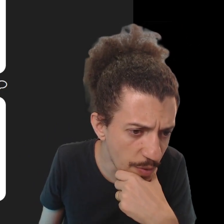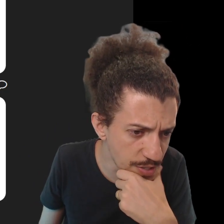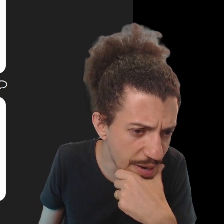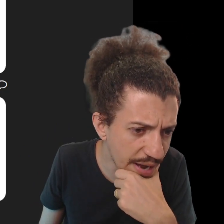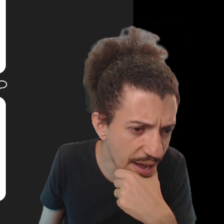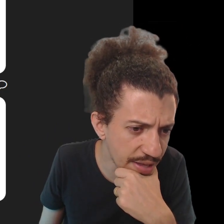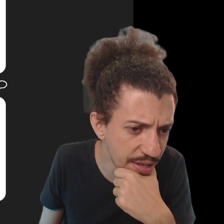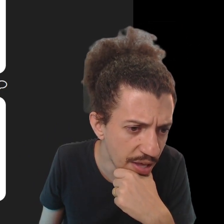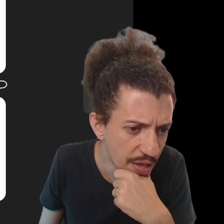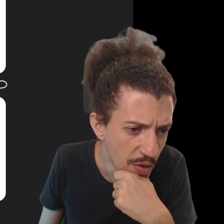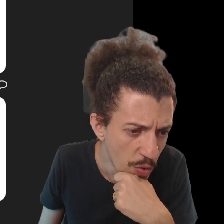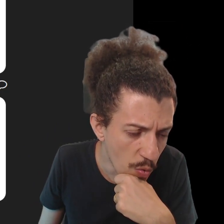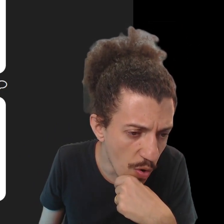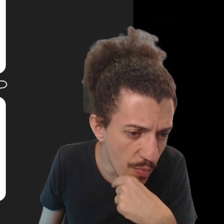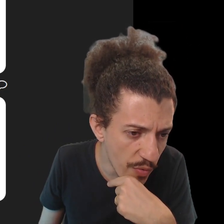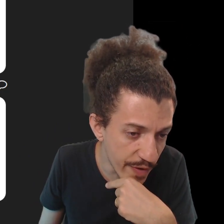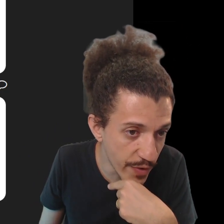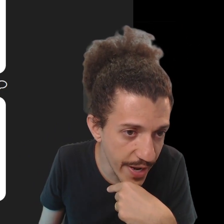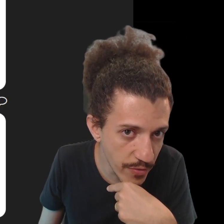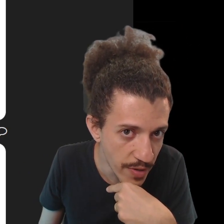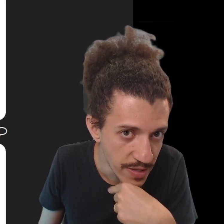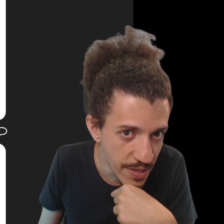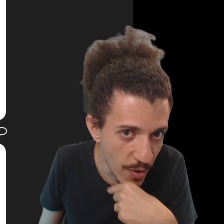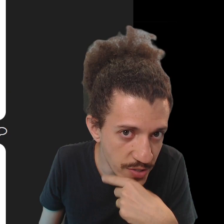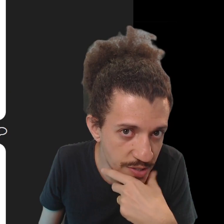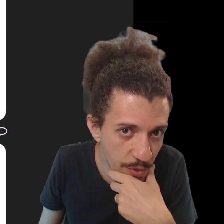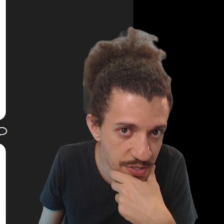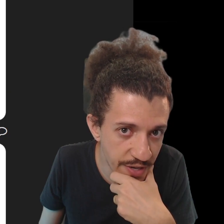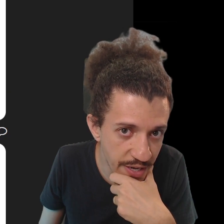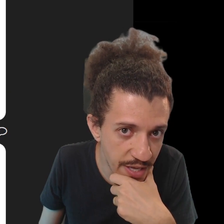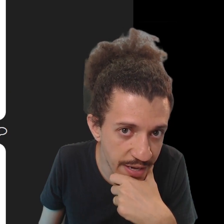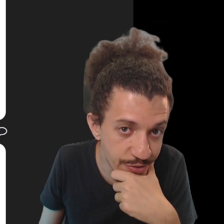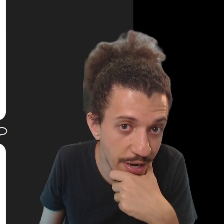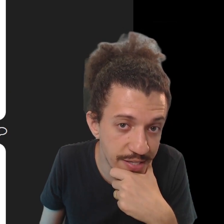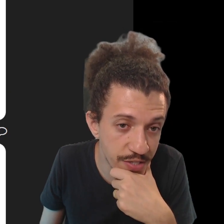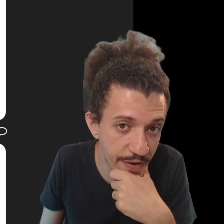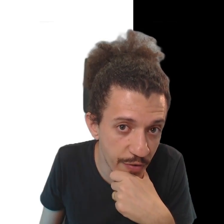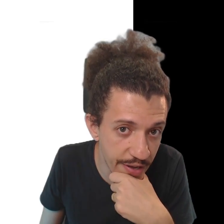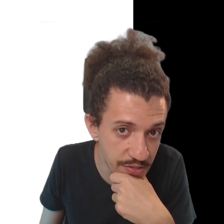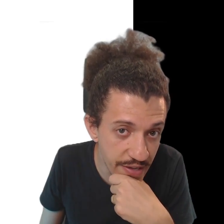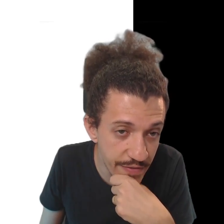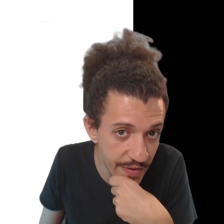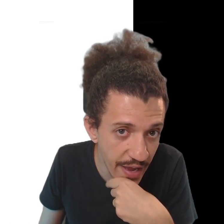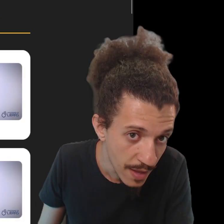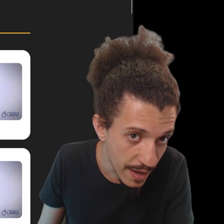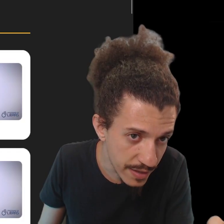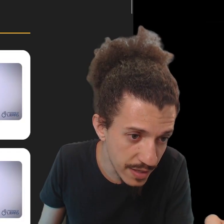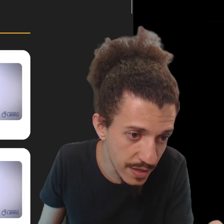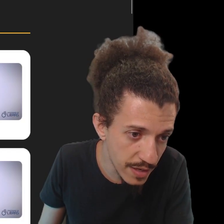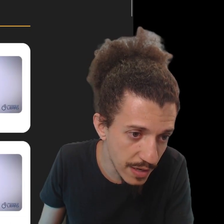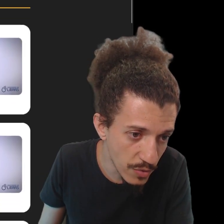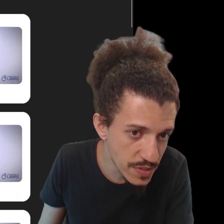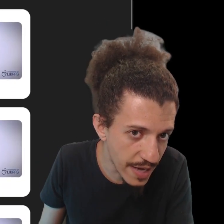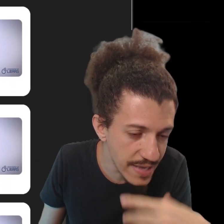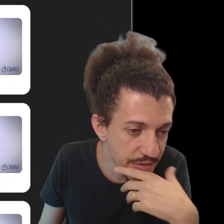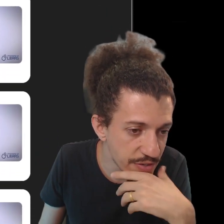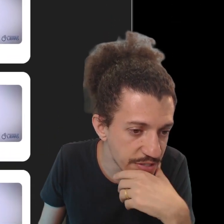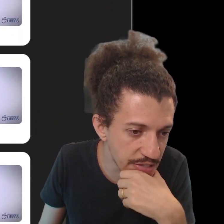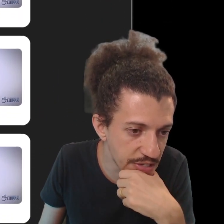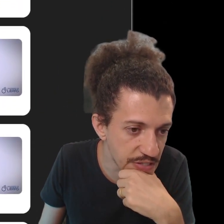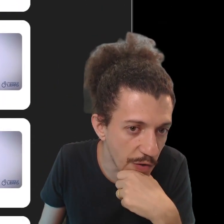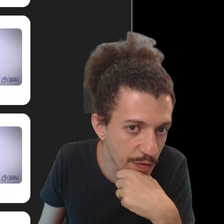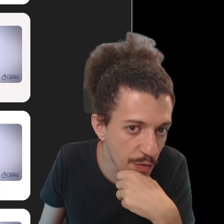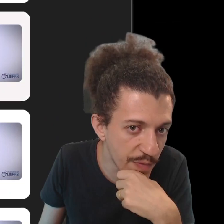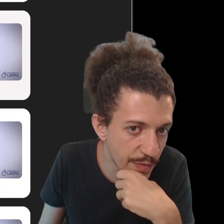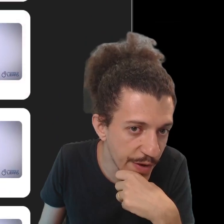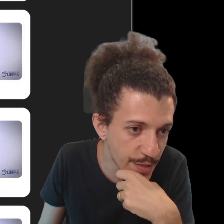Então, você pode marcar aqui como favorito, você pode depois vir aqui na sua lista de favoritos e ver aqui os sinais que